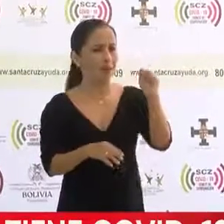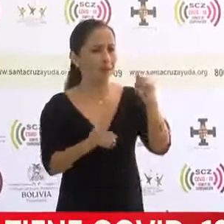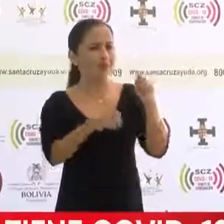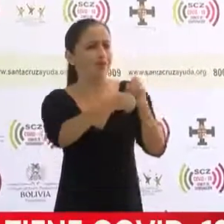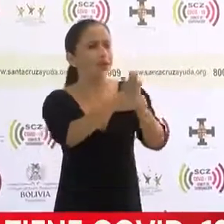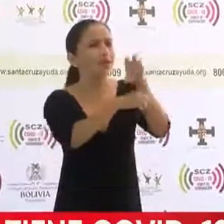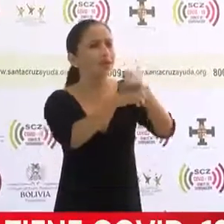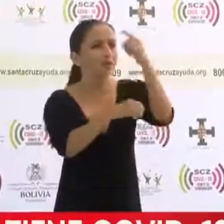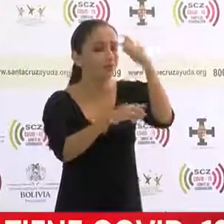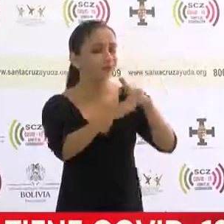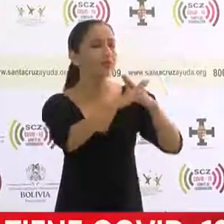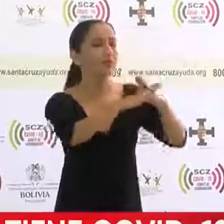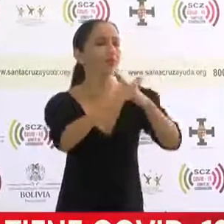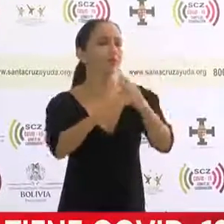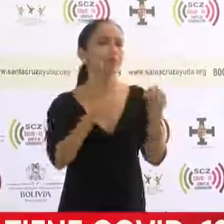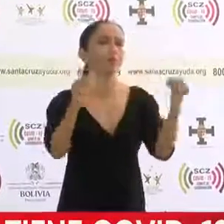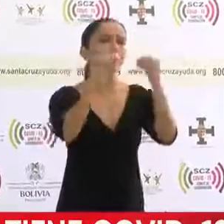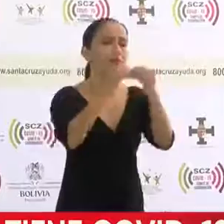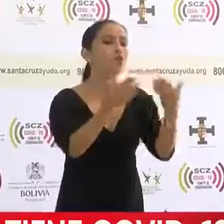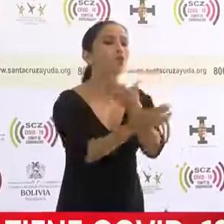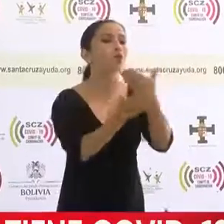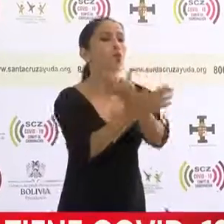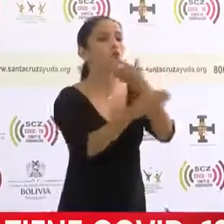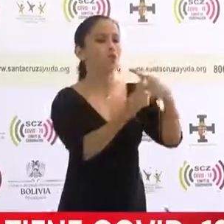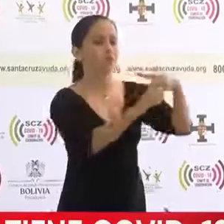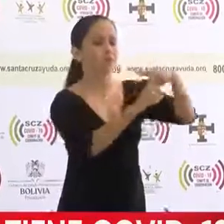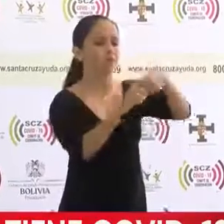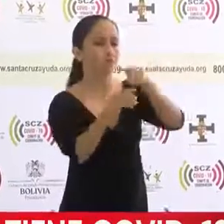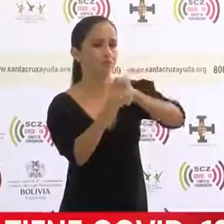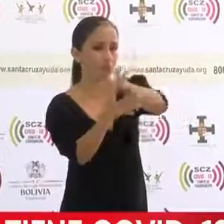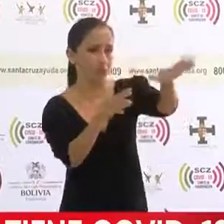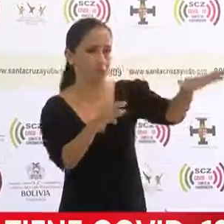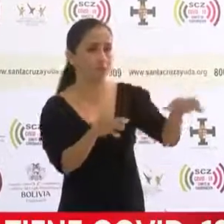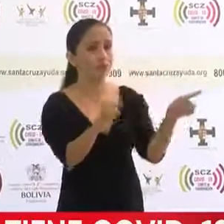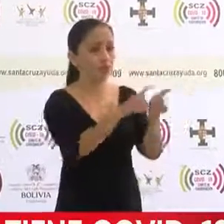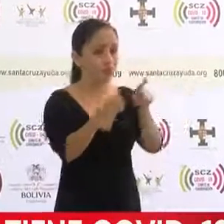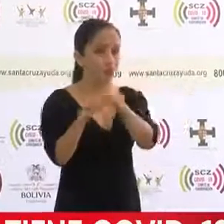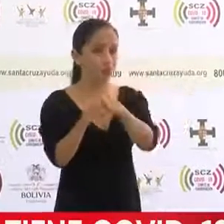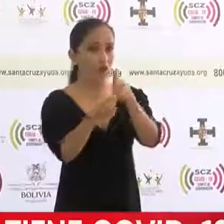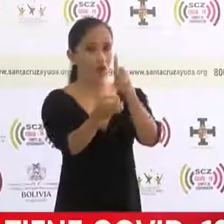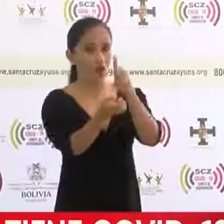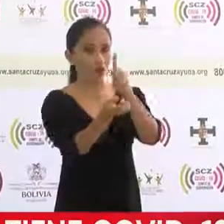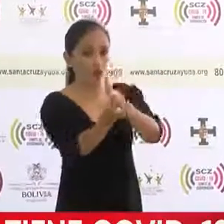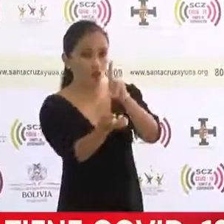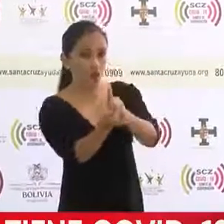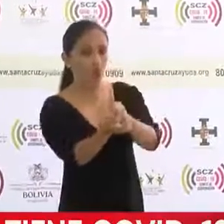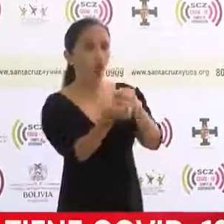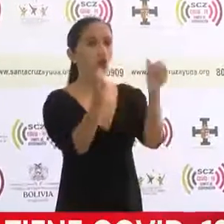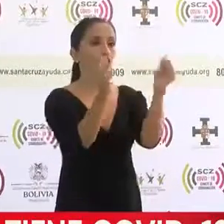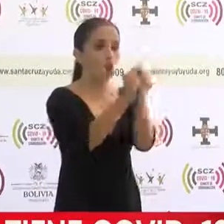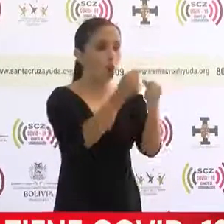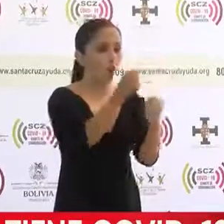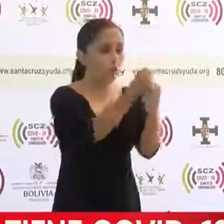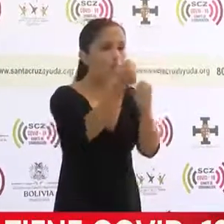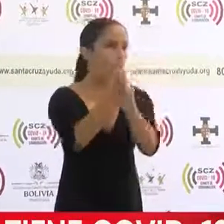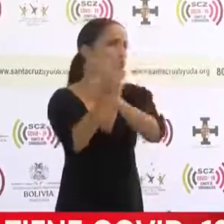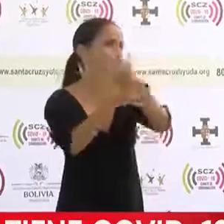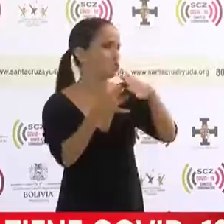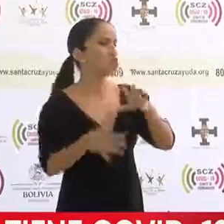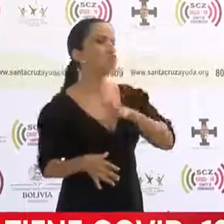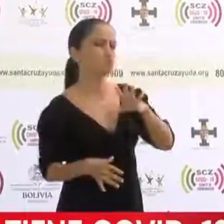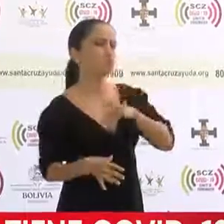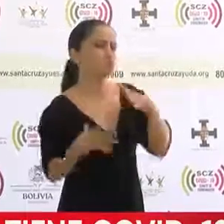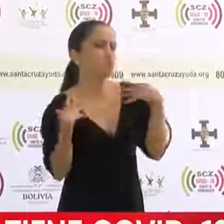Salud recomienda para evitar nuevos contagios. Tanto el doctor Oscar Urenda como sus colaboradores se